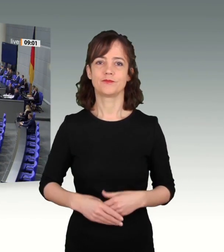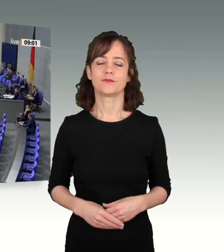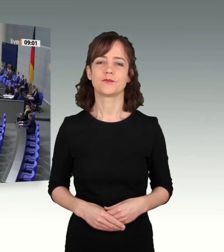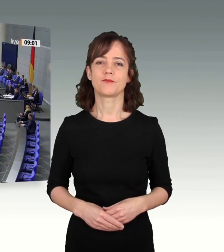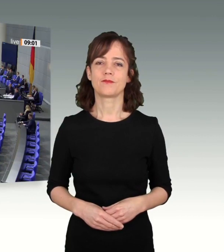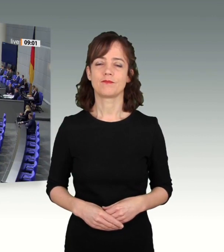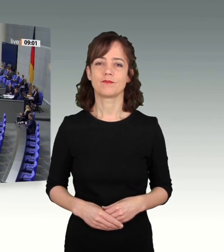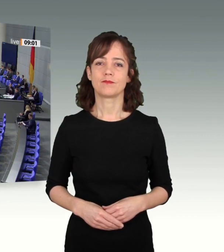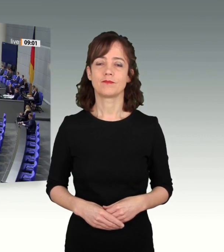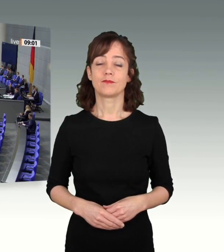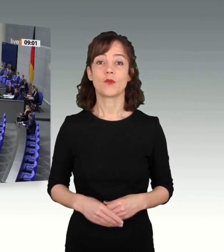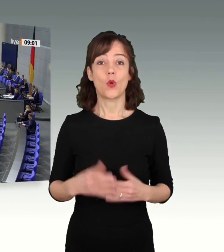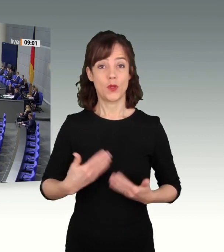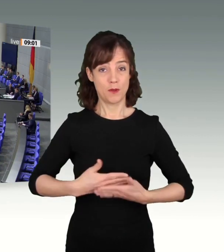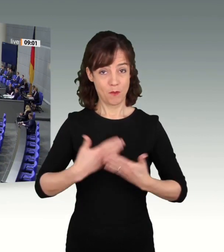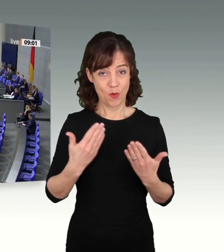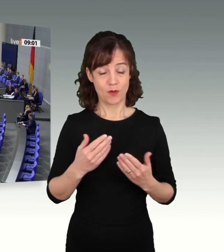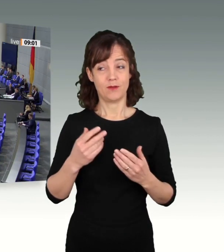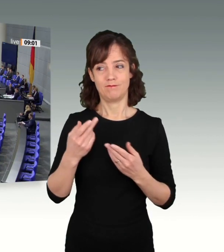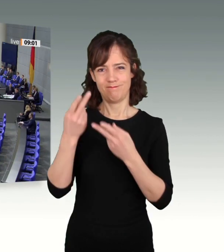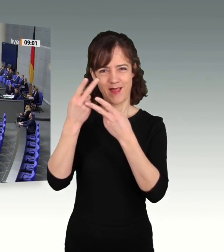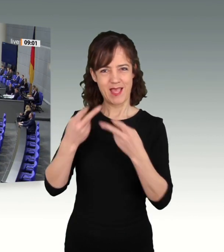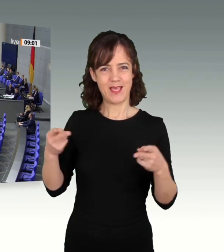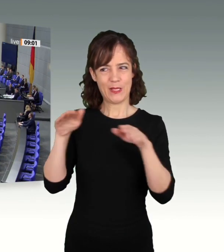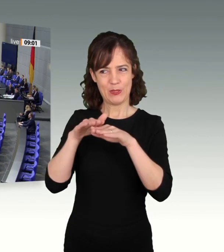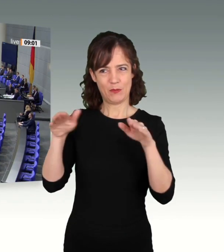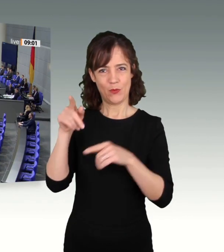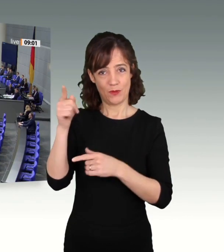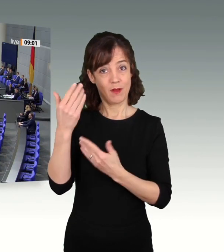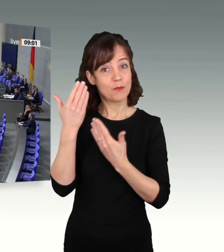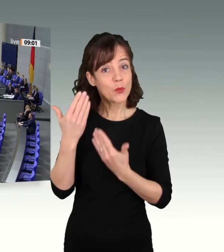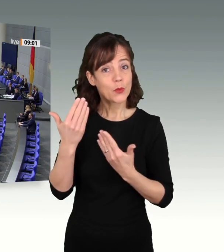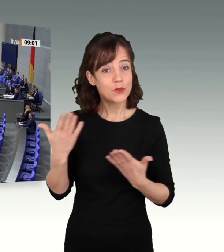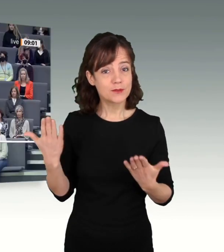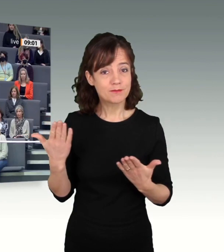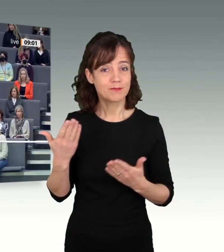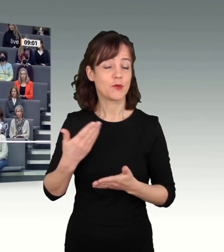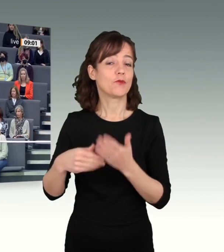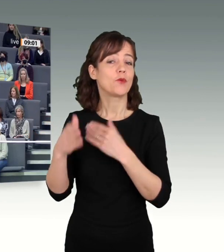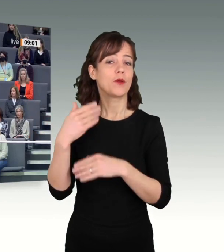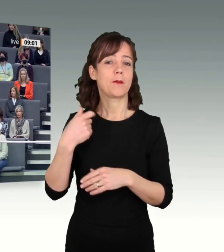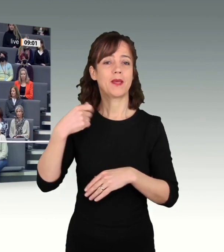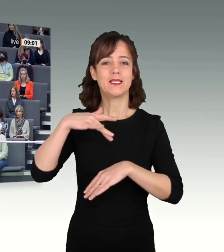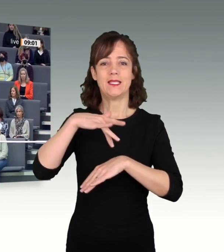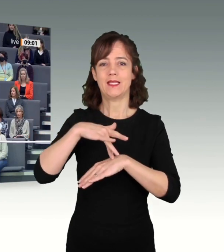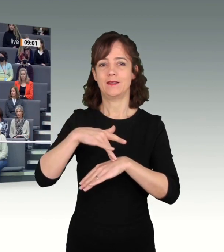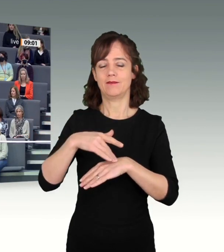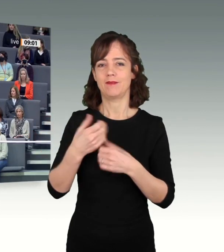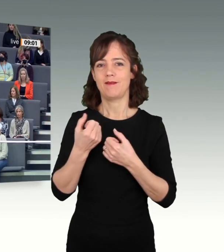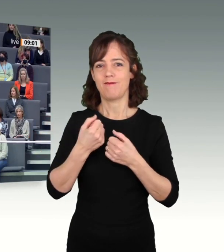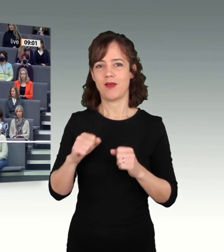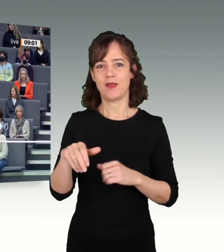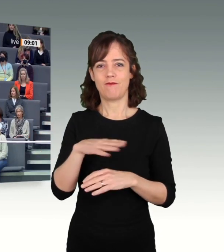ich begrüße auch heute Morgen auf der Ehrentribüne die frühere Präsidentin der Freien